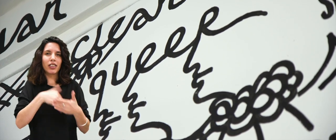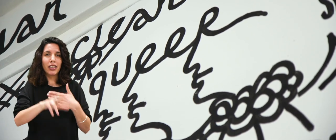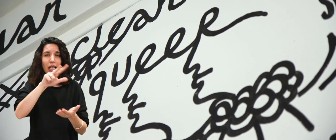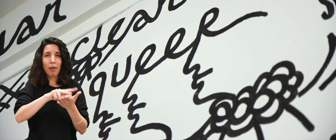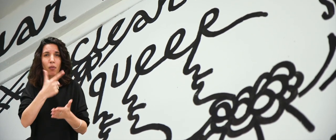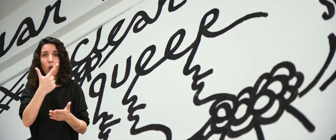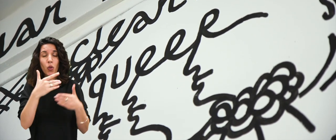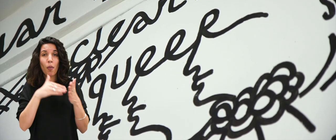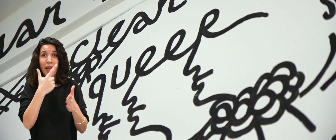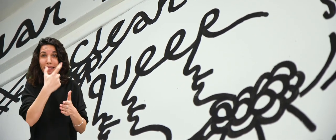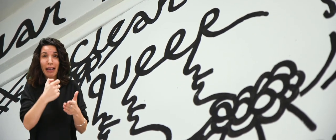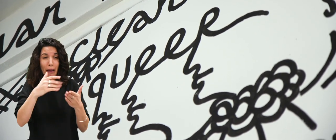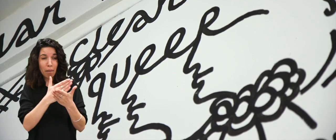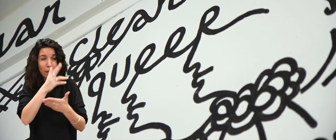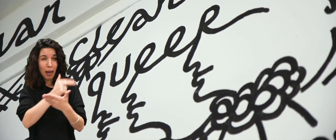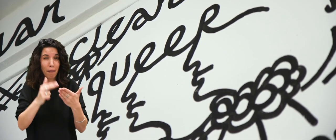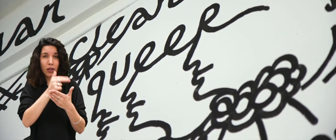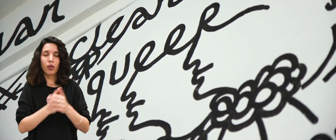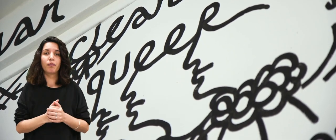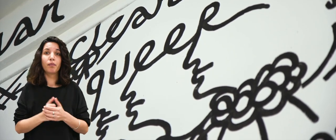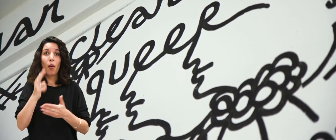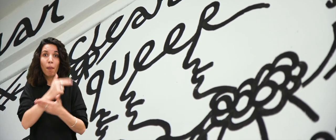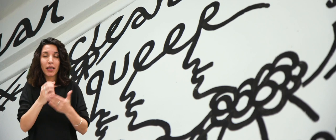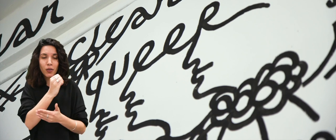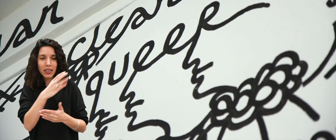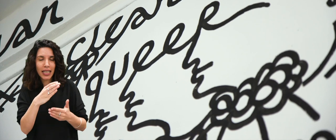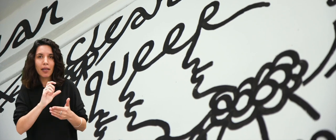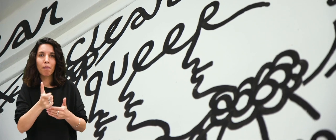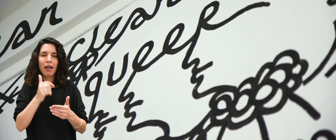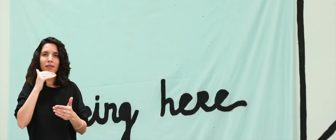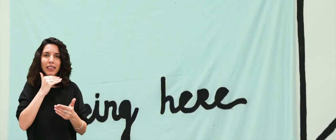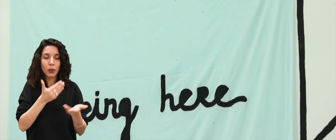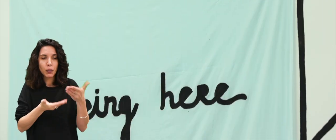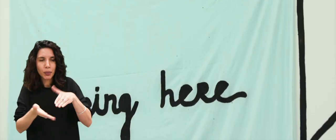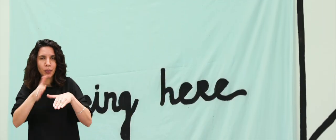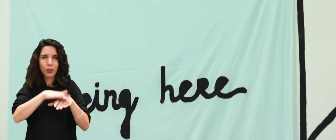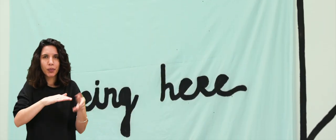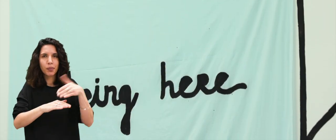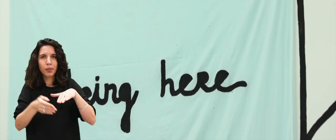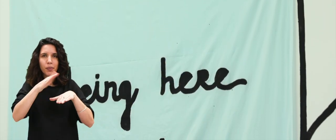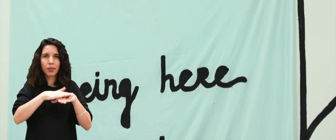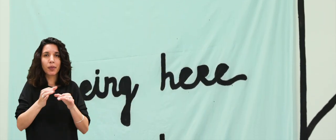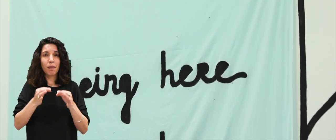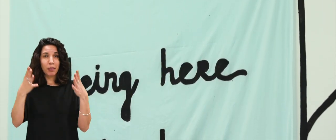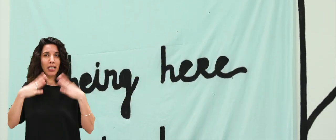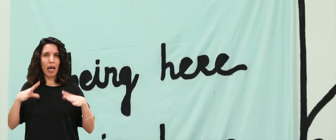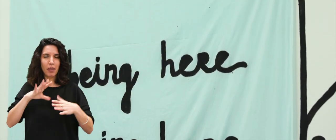carrés dans son studio pour produire ses peintures, des peintures qu'il laisse sécher, qu'il plie, peintures sur tissu, qui peuvent s'accumuler les unes sur les autres, comme on range des t-shirts,